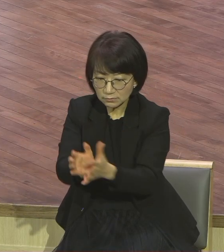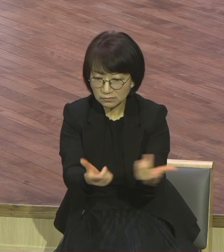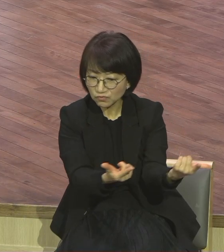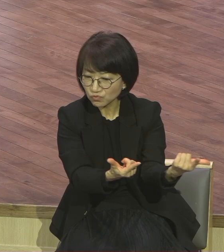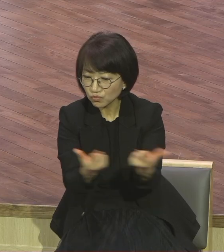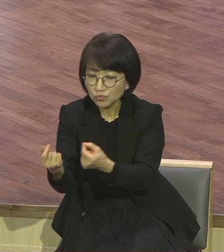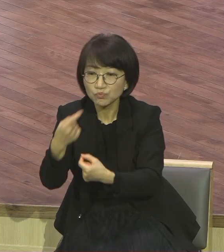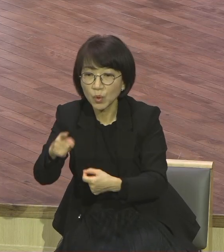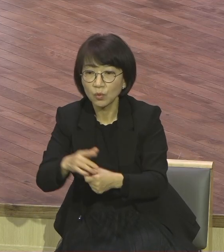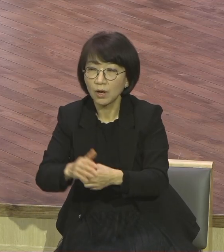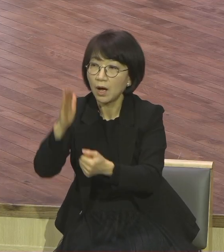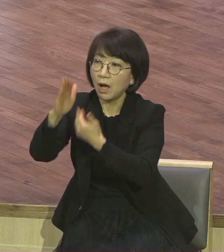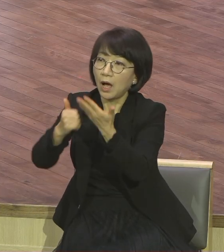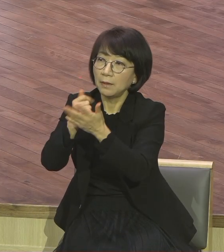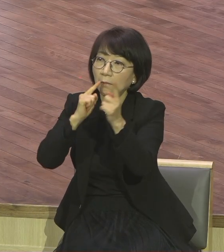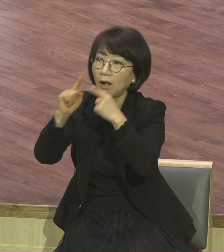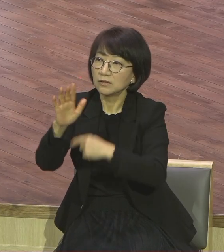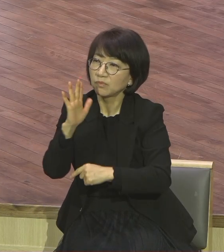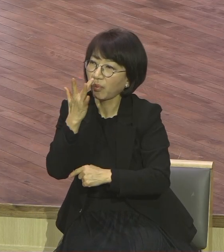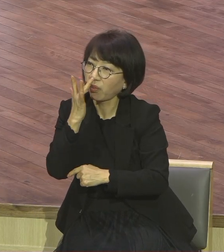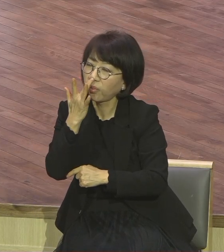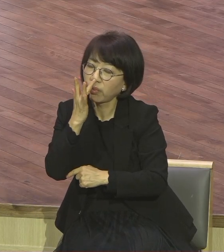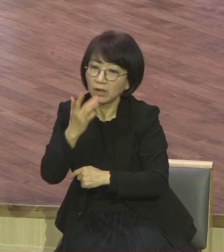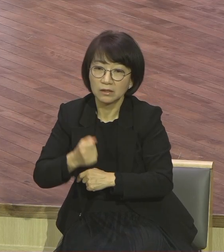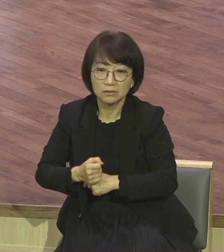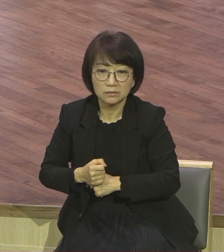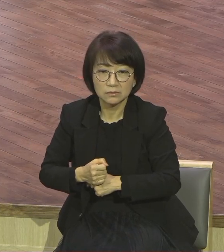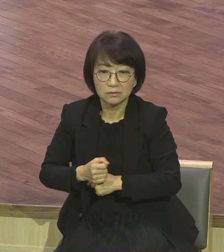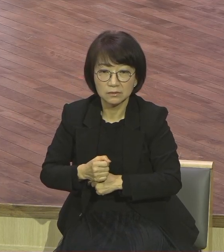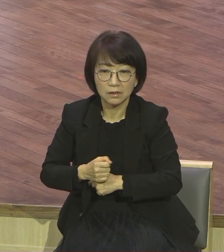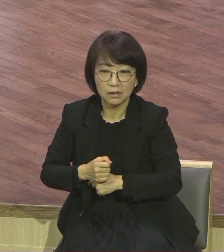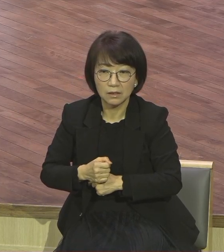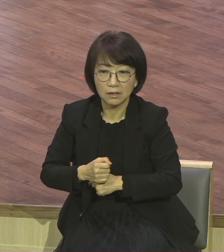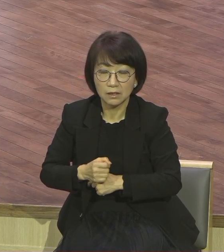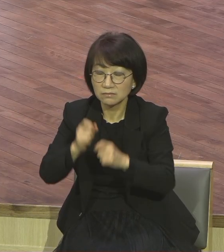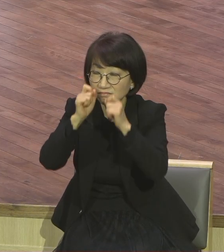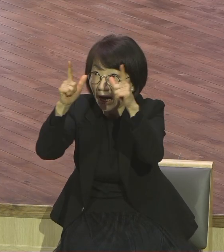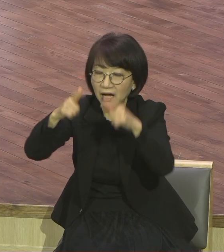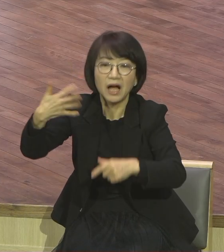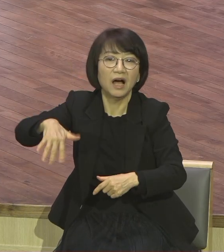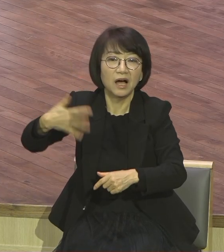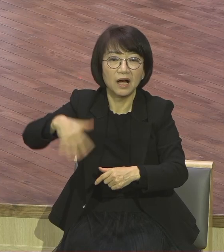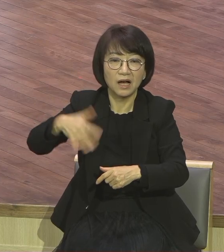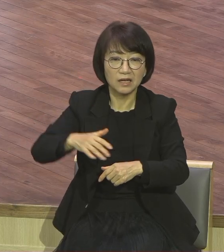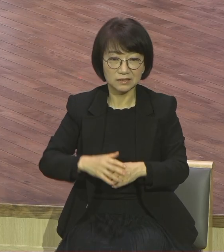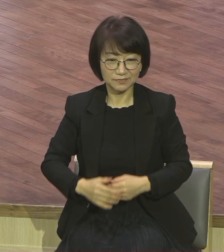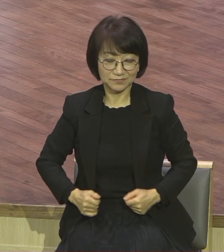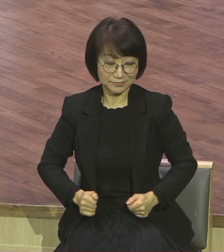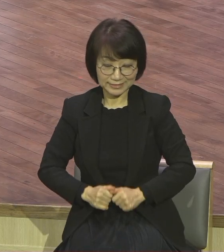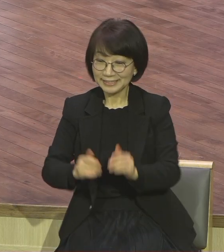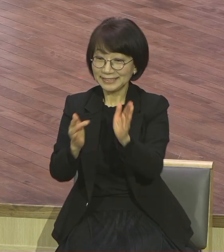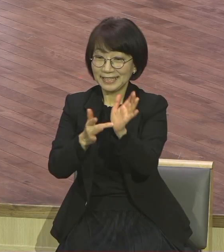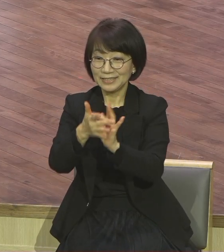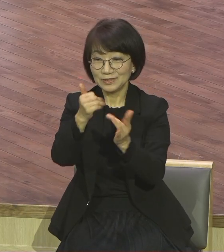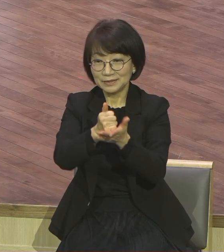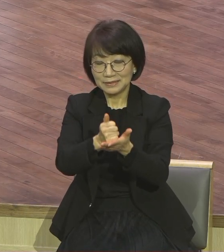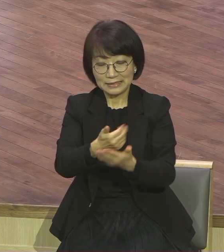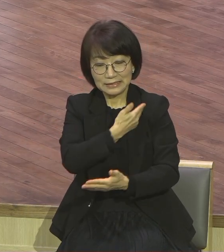예수님께서 정말 이 제자들에게 오죽 답답했으면 제자들